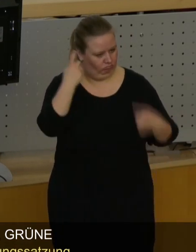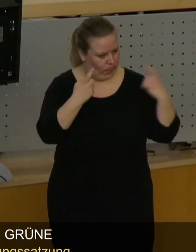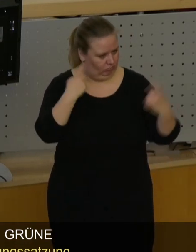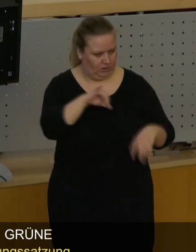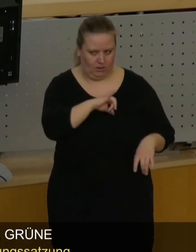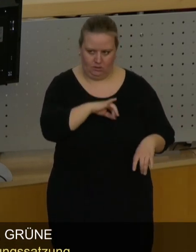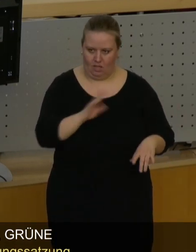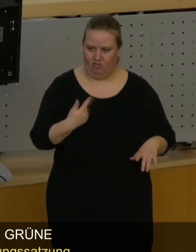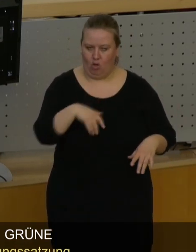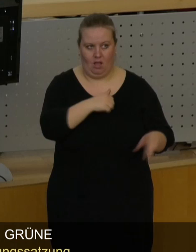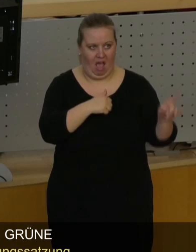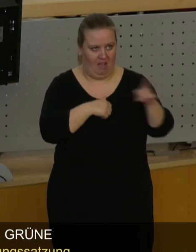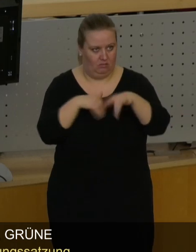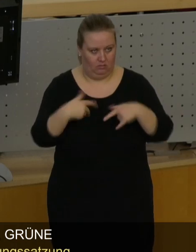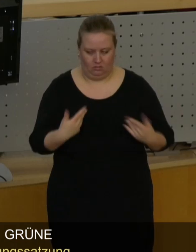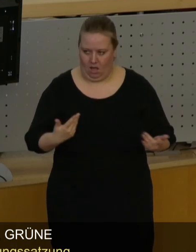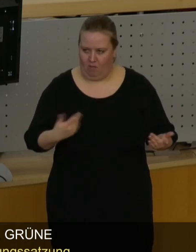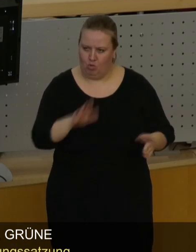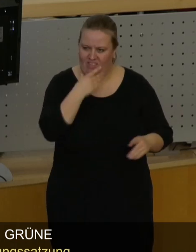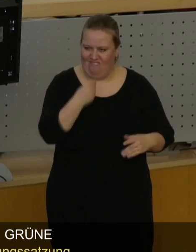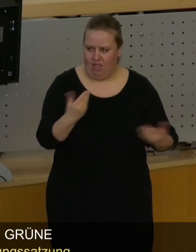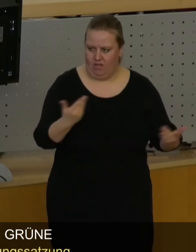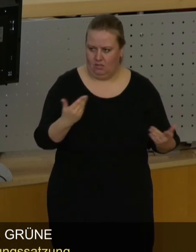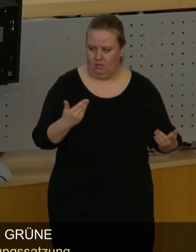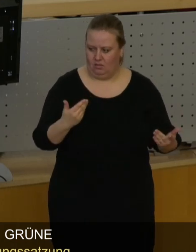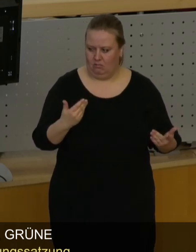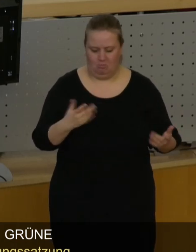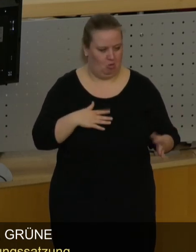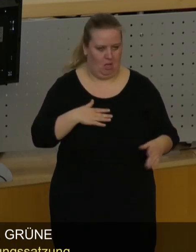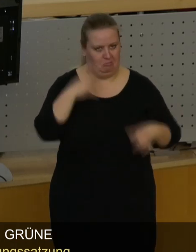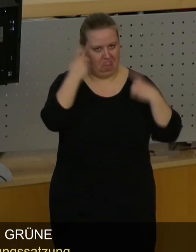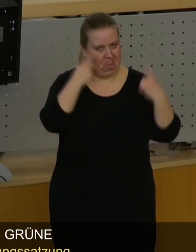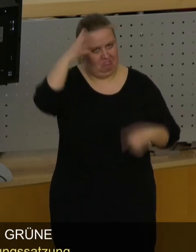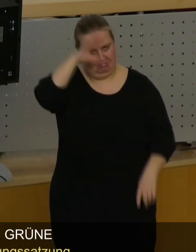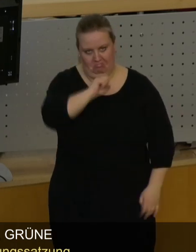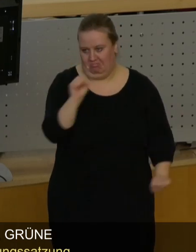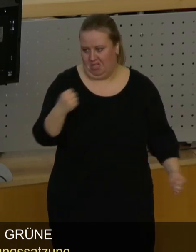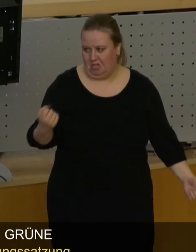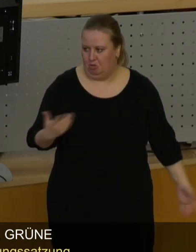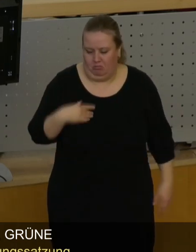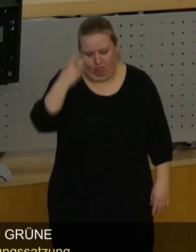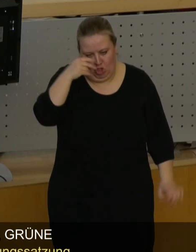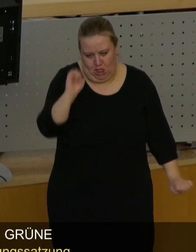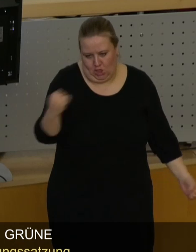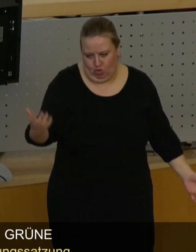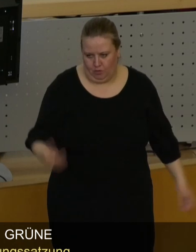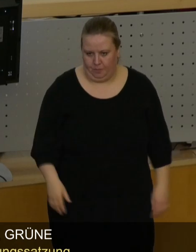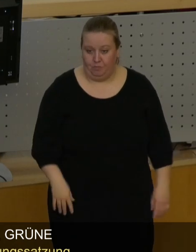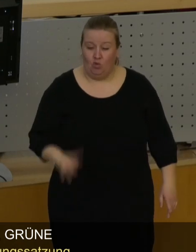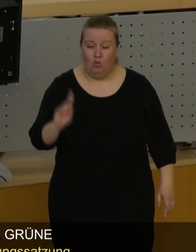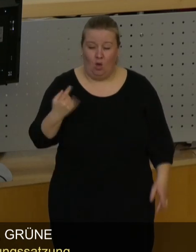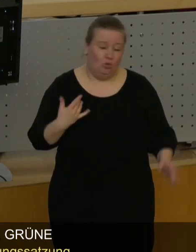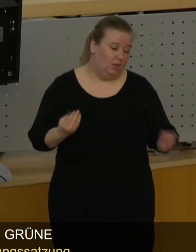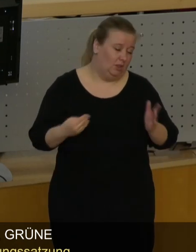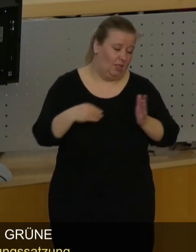also Ängste vor den Bürgerinnen und Bürgern, vor dem Willen der Bürgerinnen und Bürger formulieren, da muss ich ganz ehrlich sagen, dafür habe ich kein Verständnis. Und auch